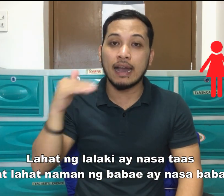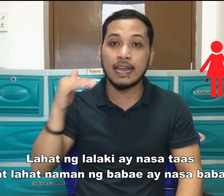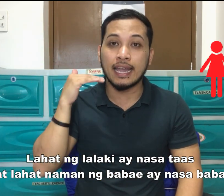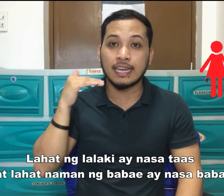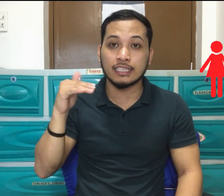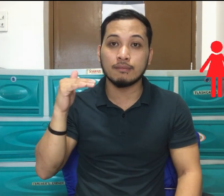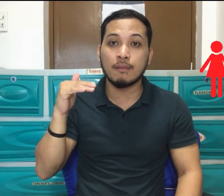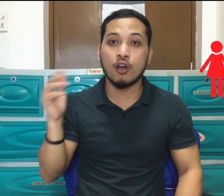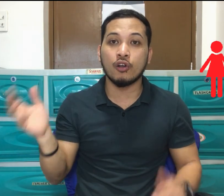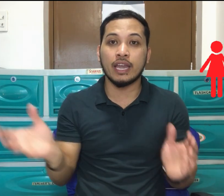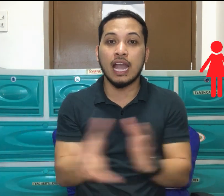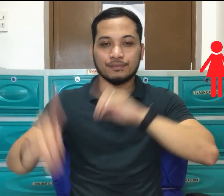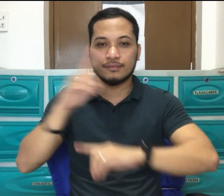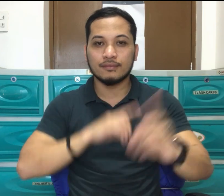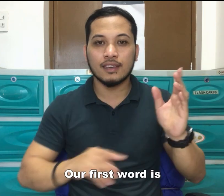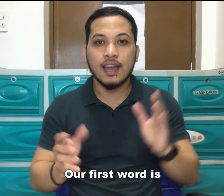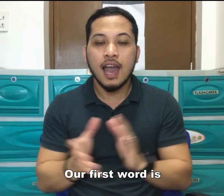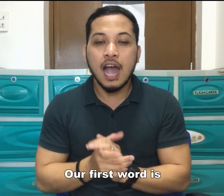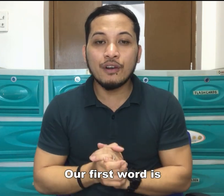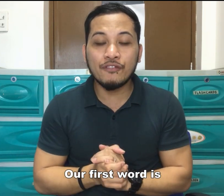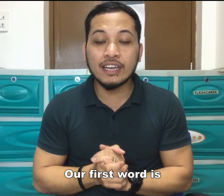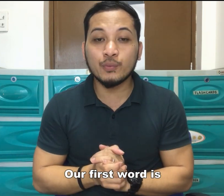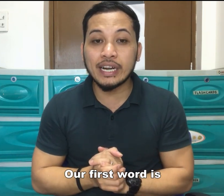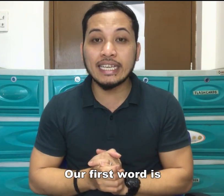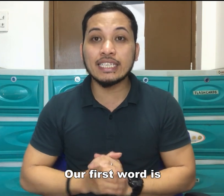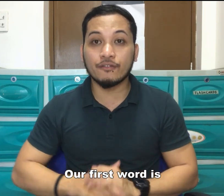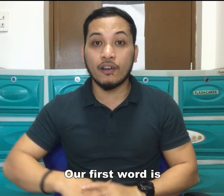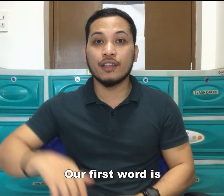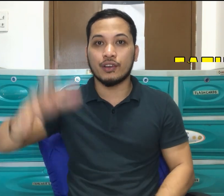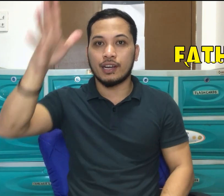babae ay nasa baba. Okay? Our first word is father.